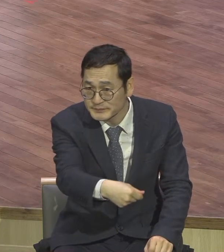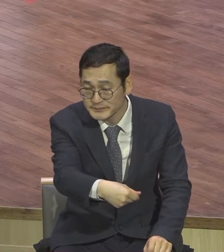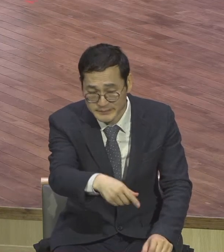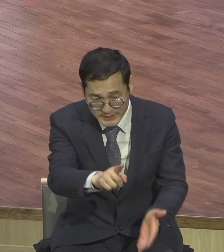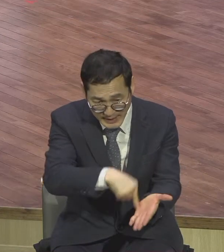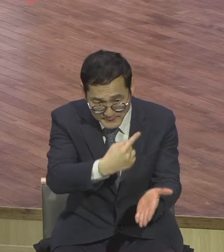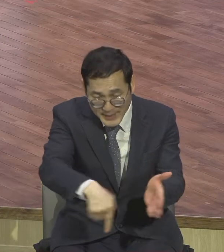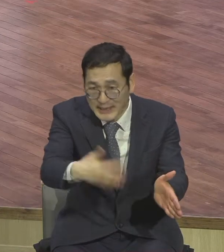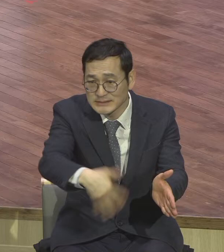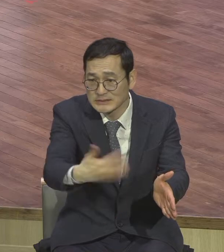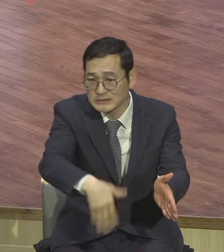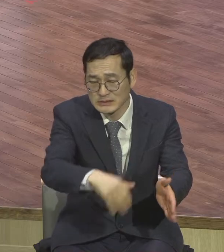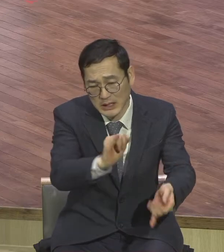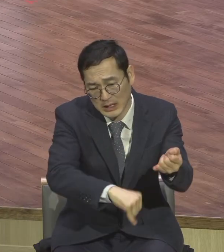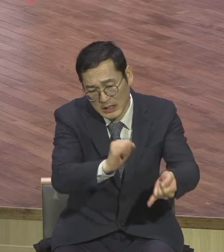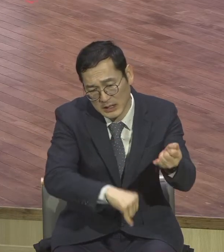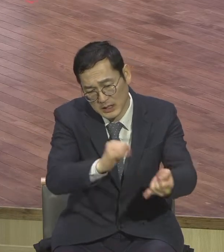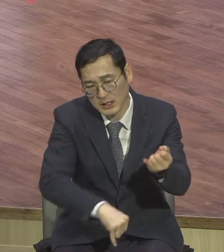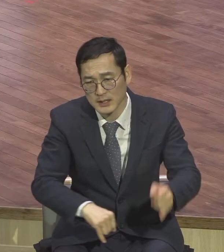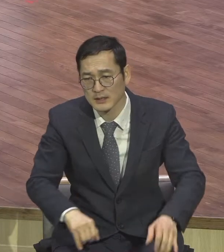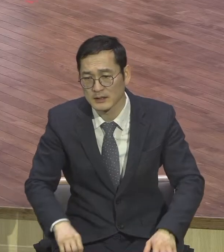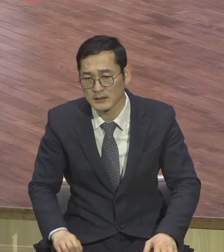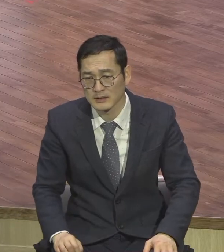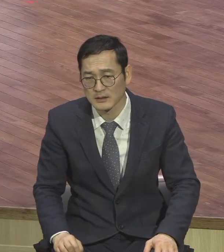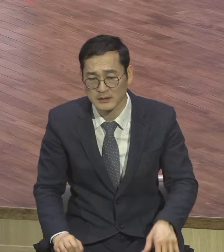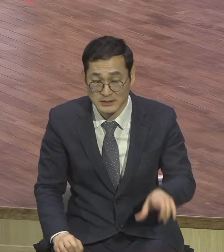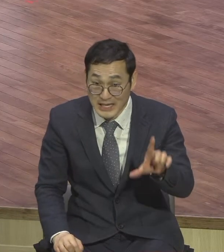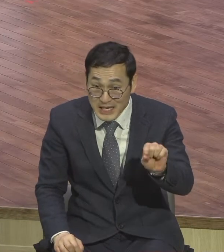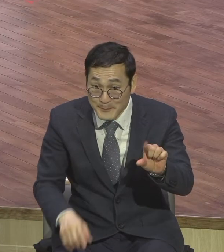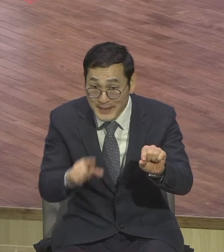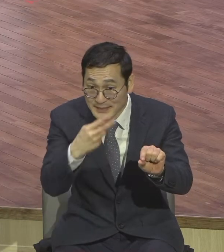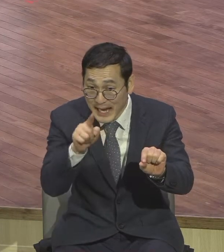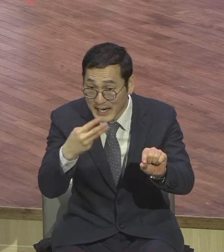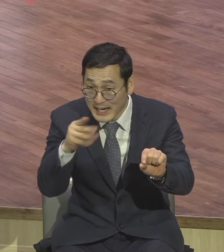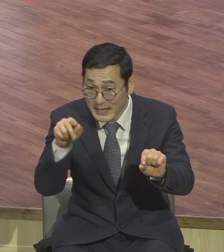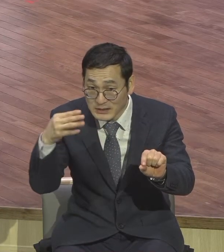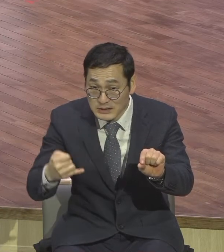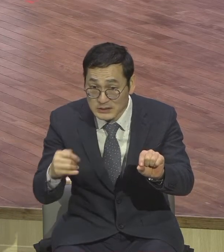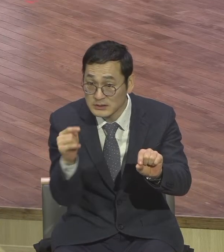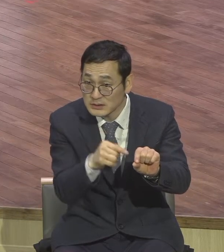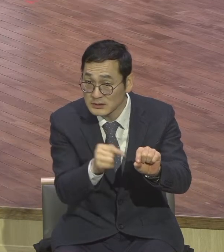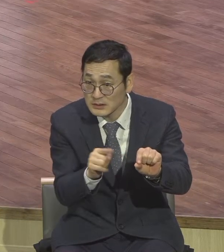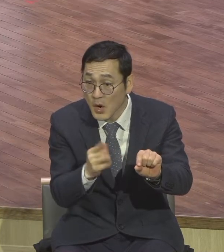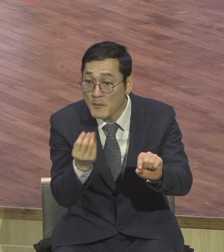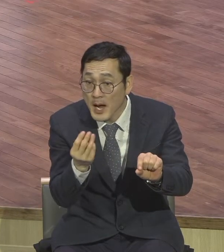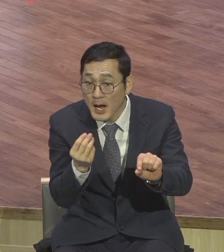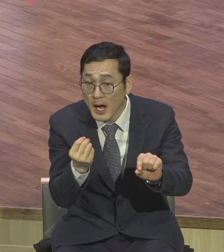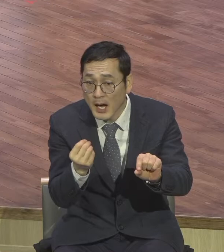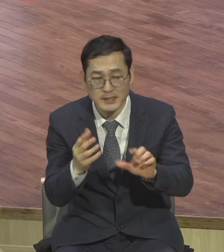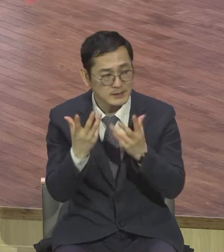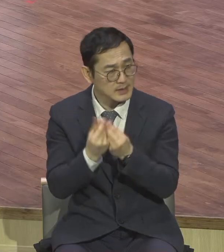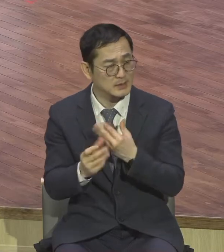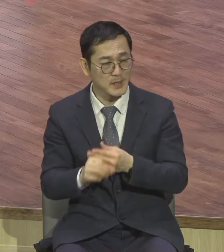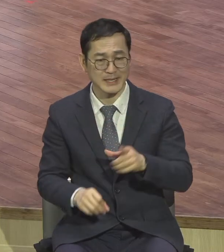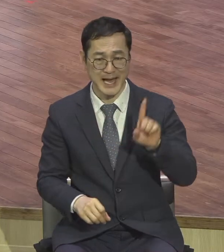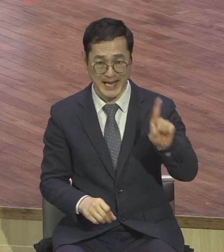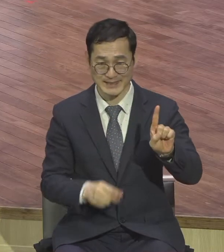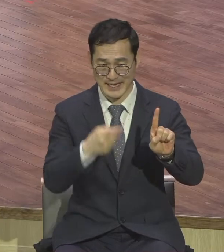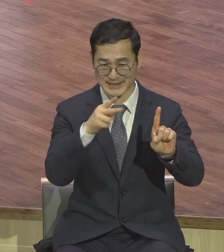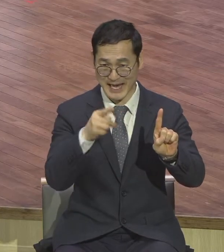갚을 수가 없어요 왜냐하면 한 달란트가 그 당시 노동자 한 사람의 6,000일의